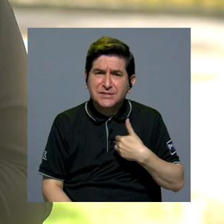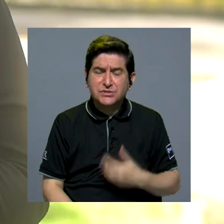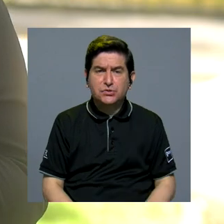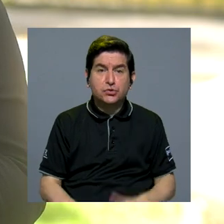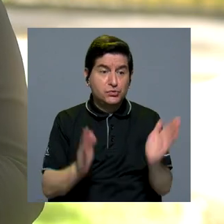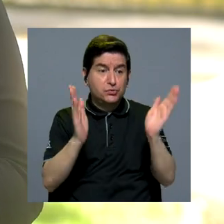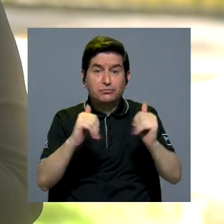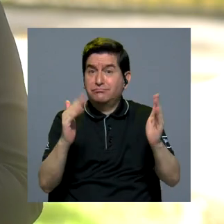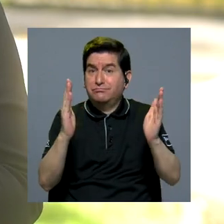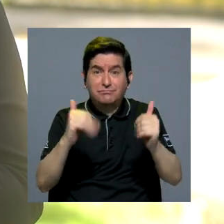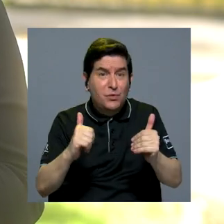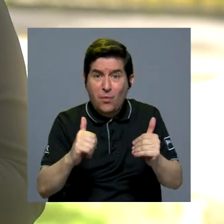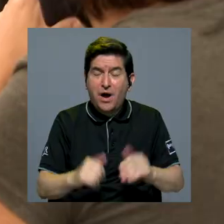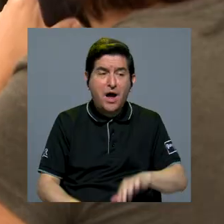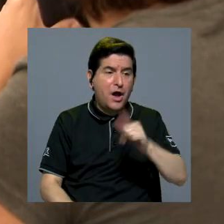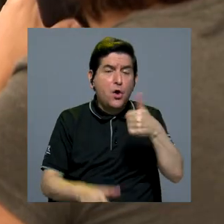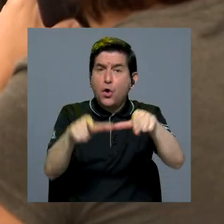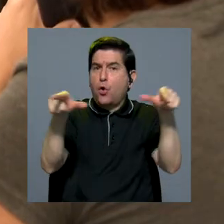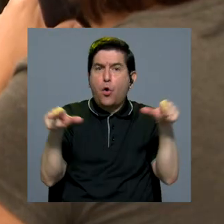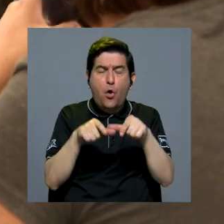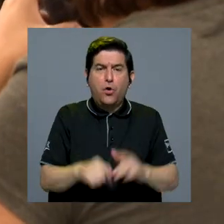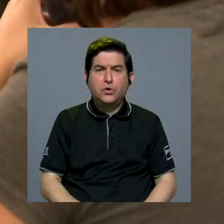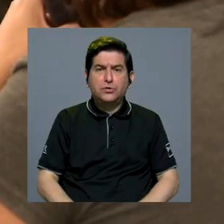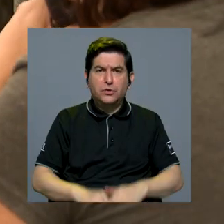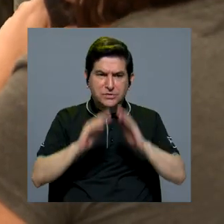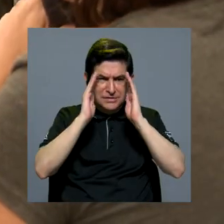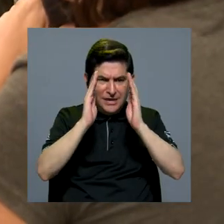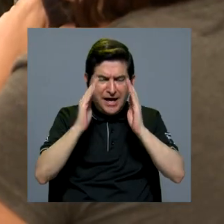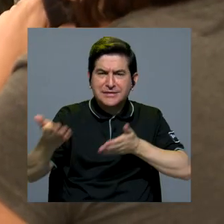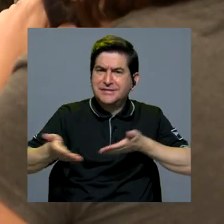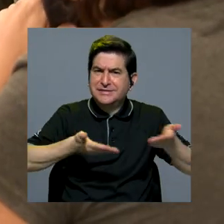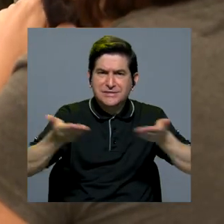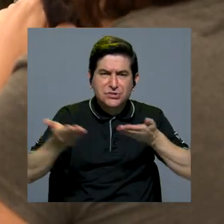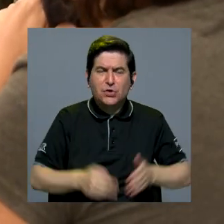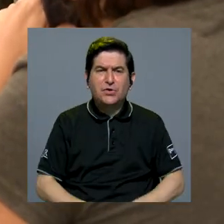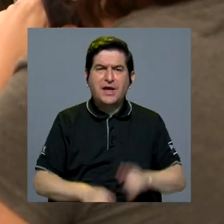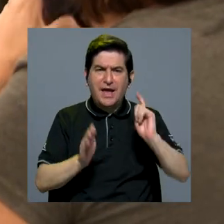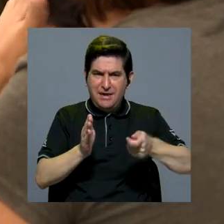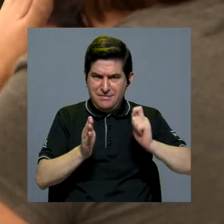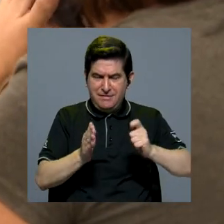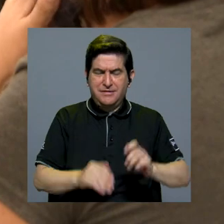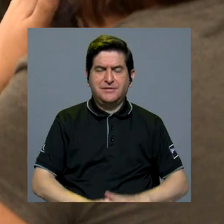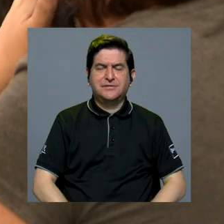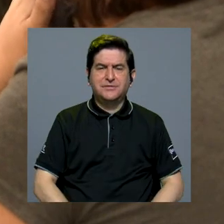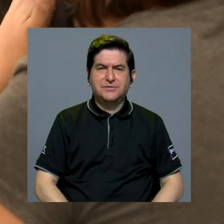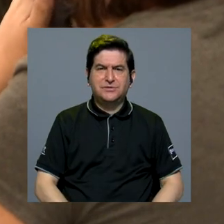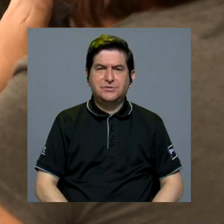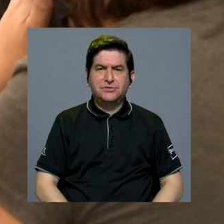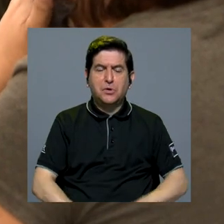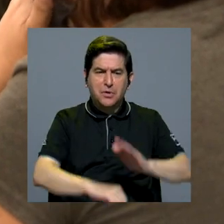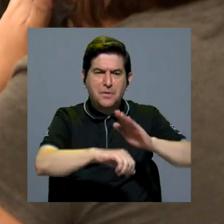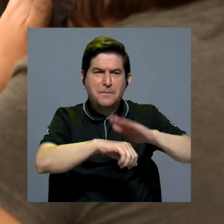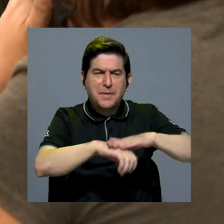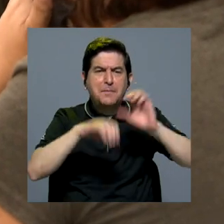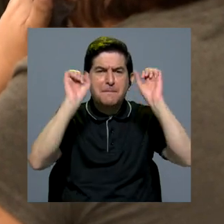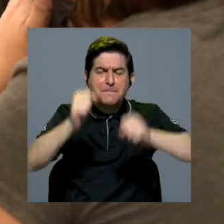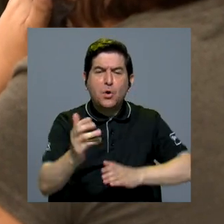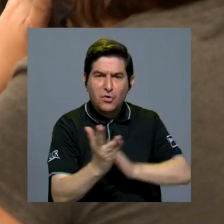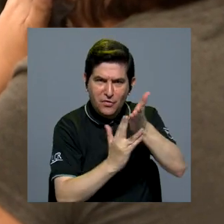vulnerabilidad en que se encuentran porque no existen otros lugares donde brinden este tipo de servicios de derecho y les